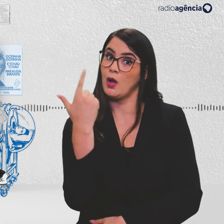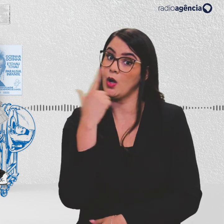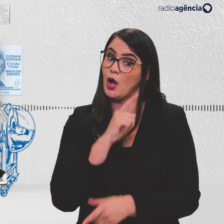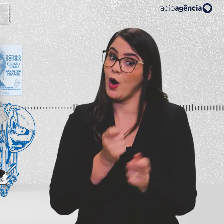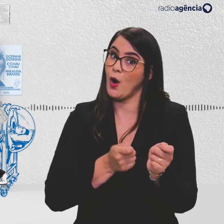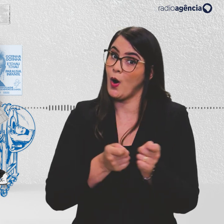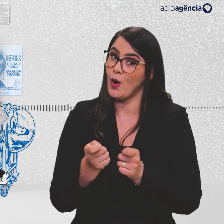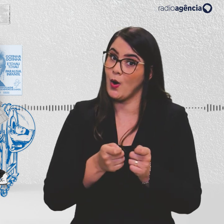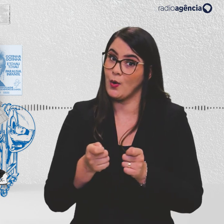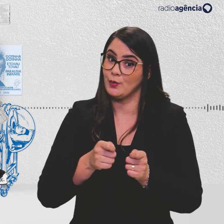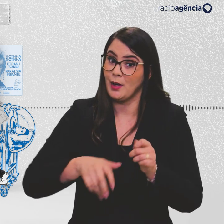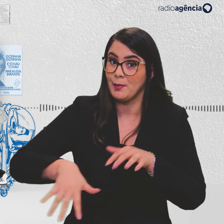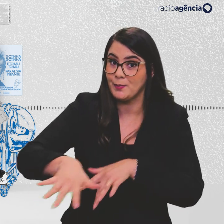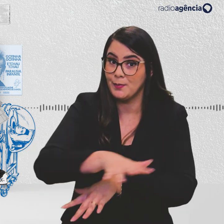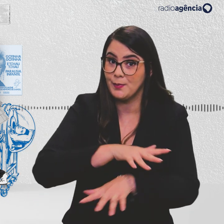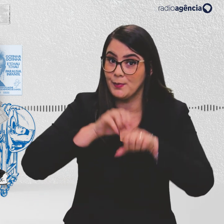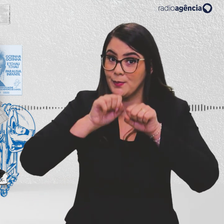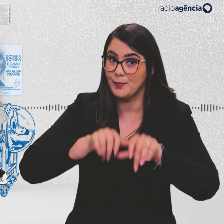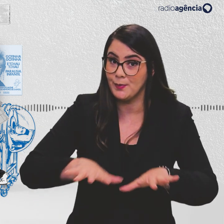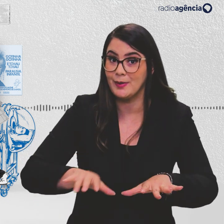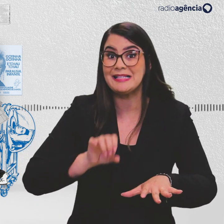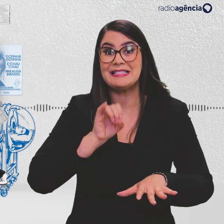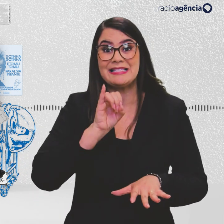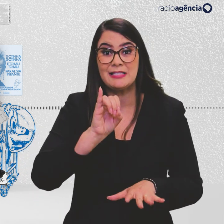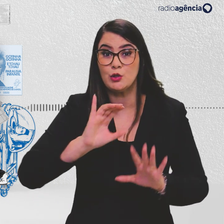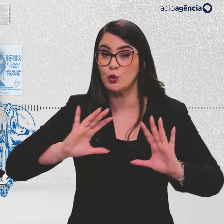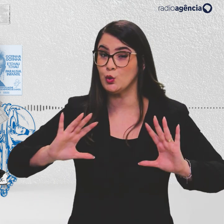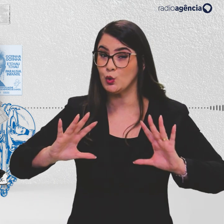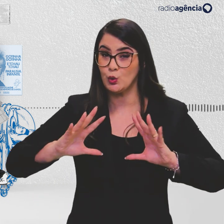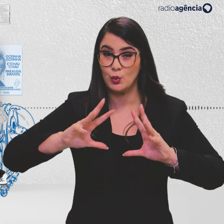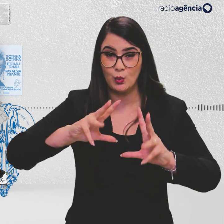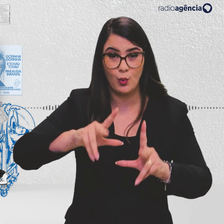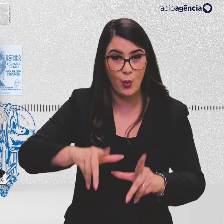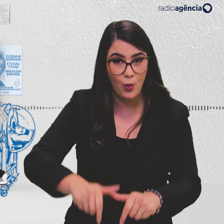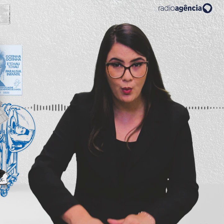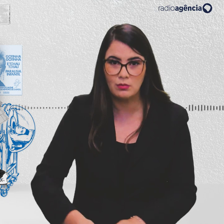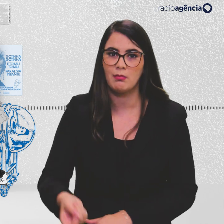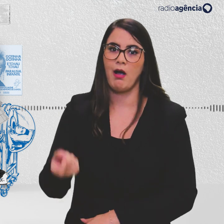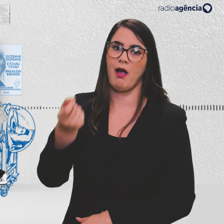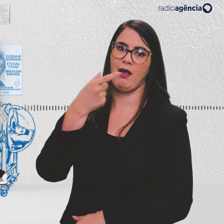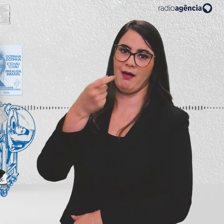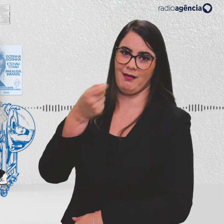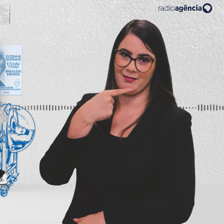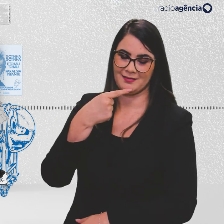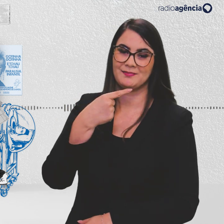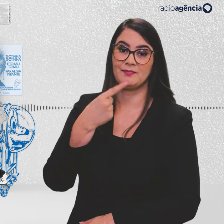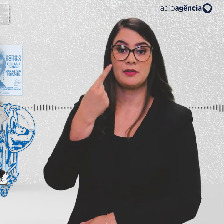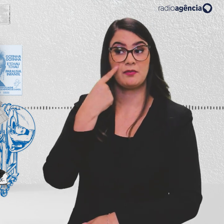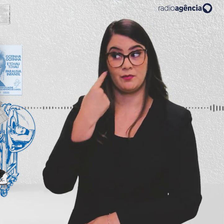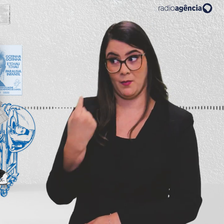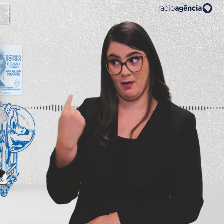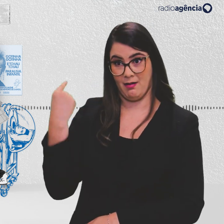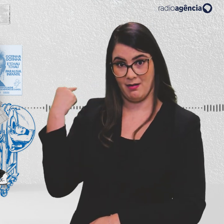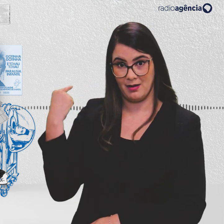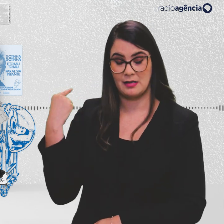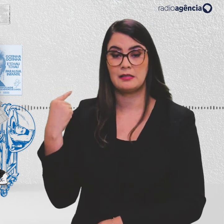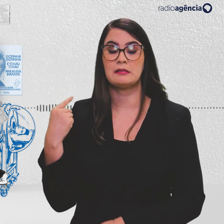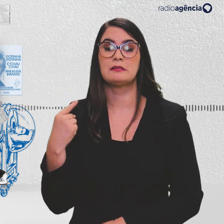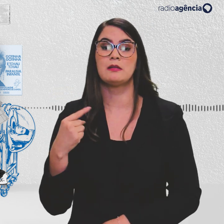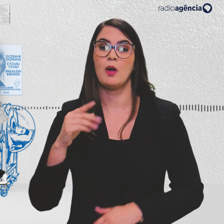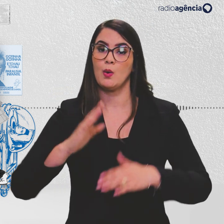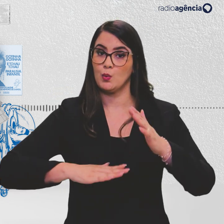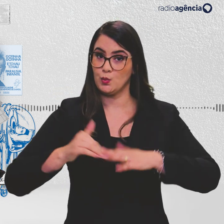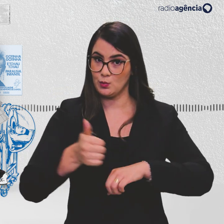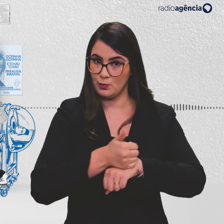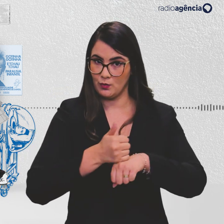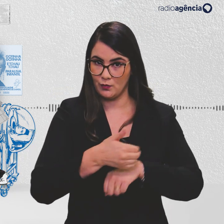controlar a circulação das doenças se elas forem tomadas por todo o público-alvo. E como a gente viu no último episódio, os sanitaristas